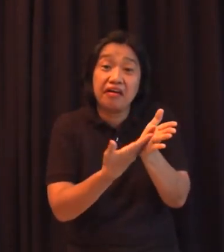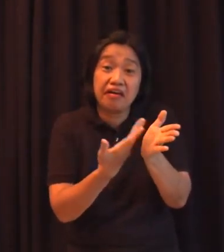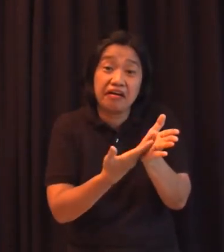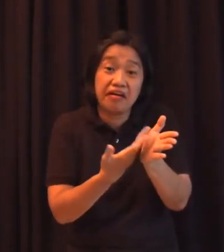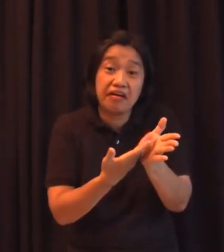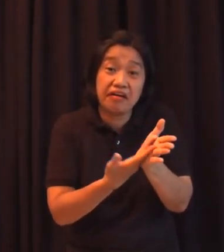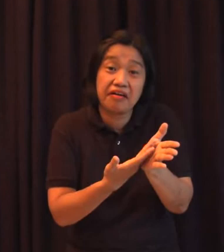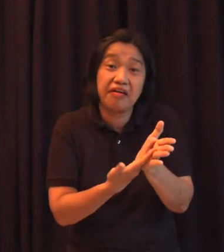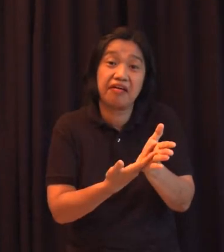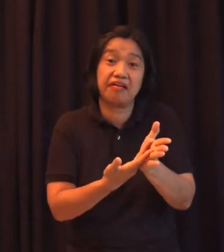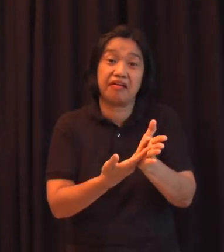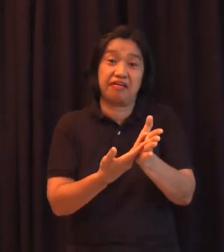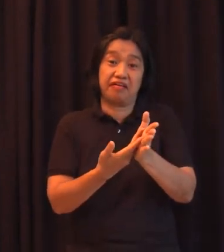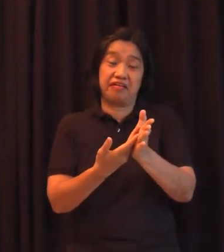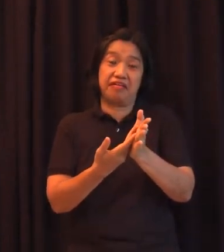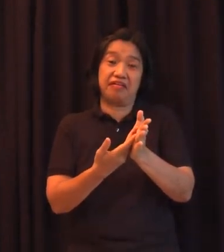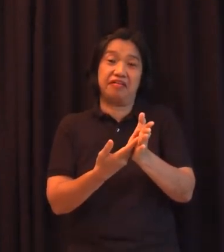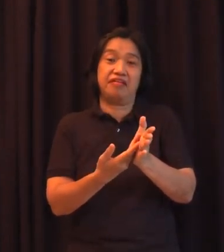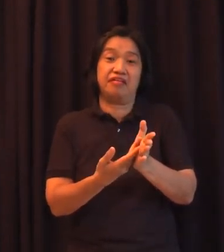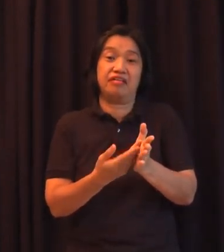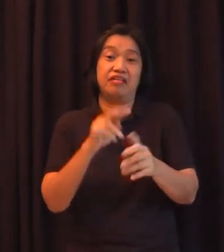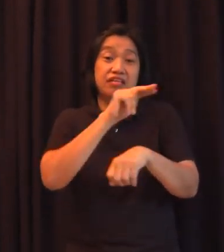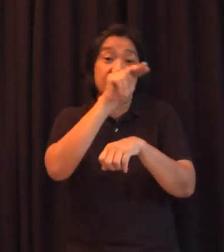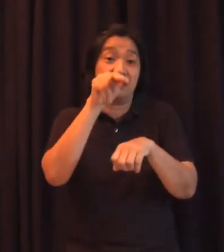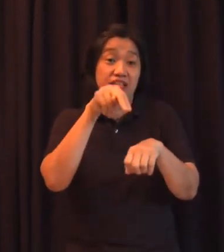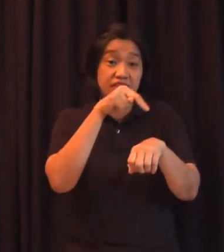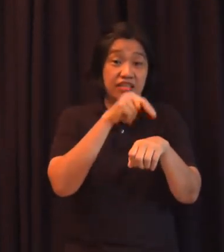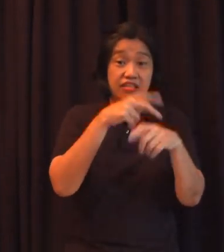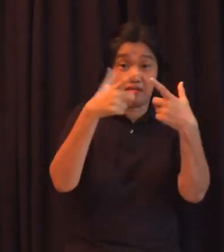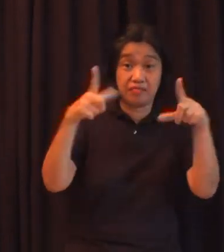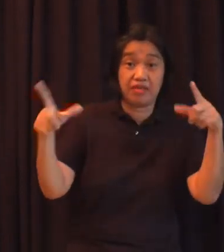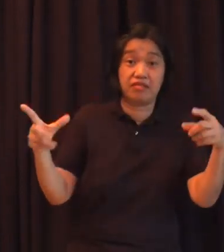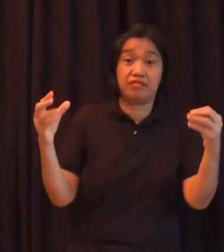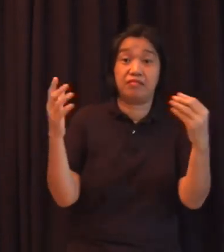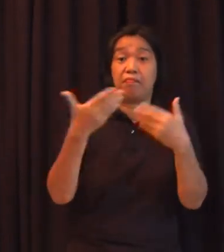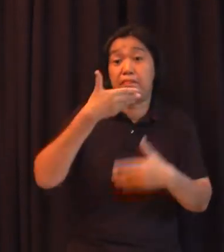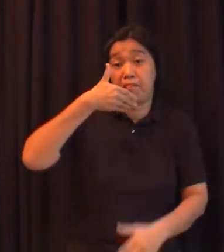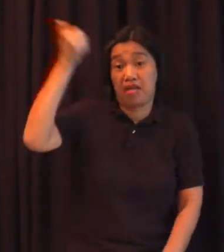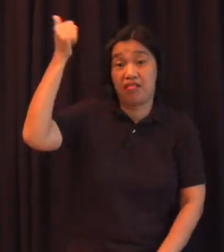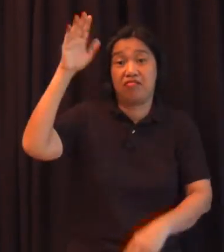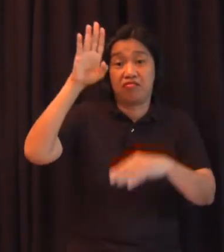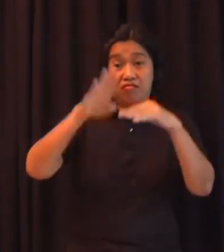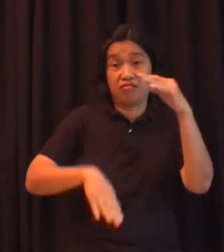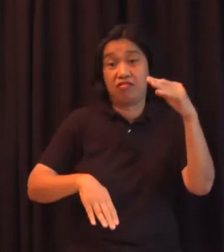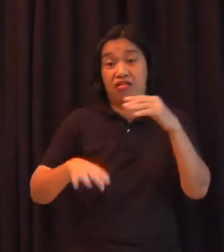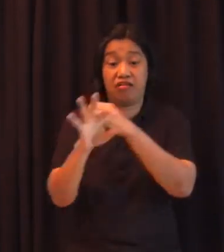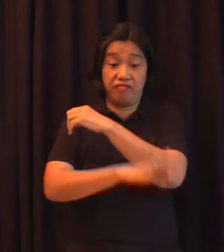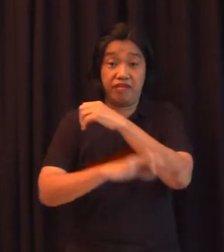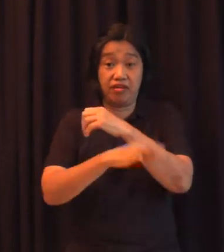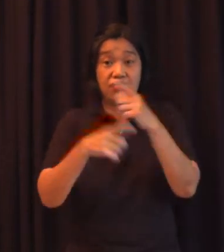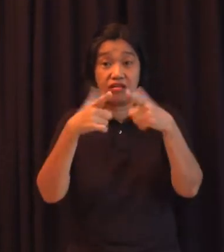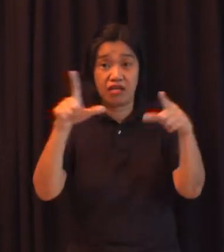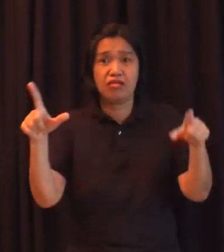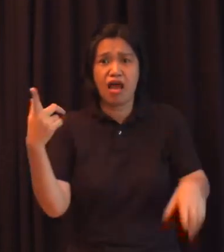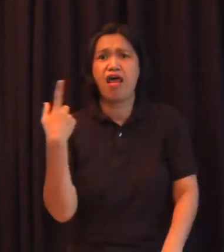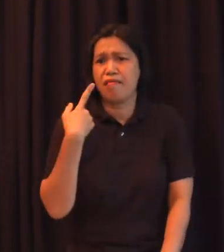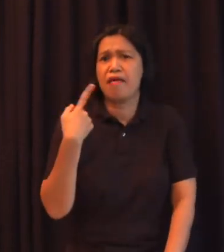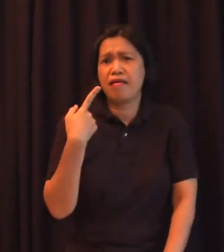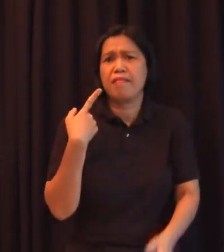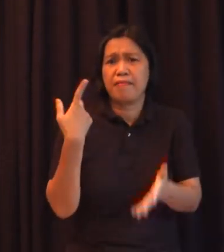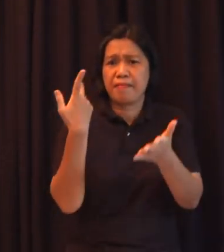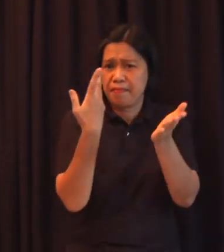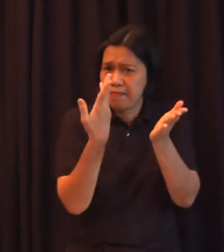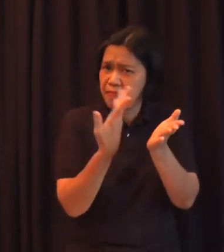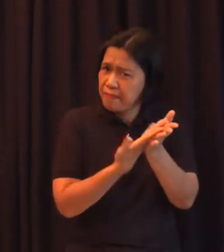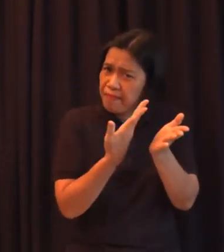katutubong wika kaysa sa banyanong wika. May mga ebedensya naman. May mga eksperimento. May mga pag-aaral na